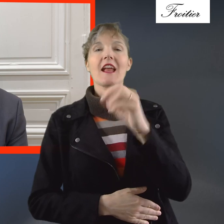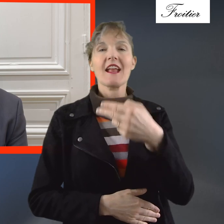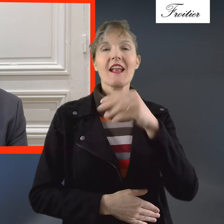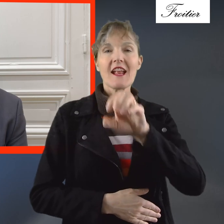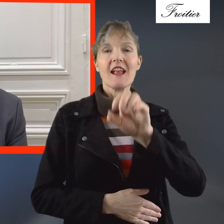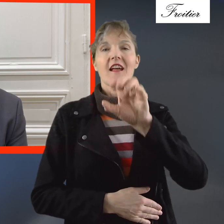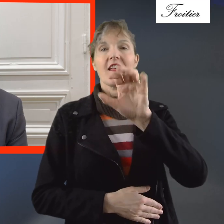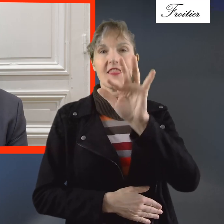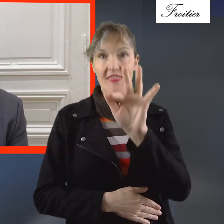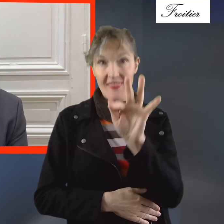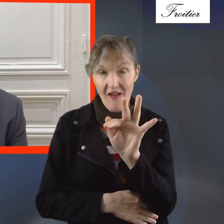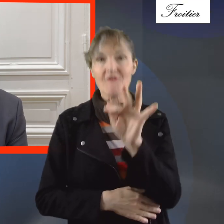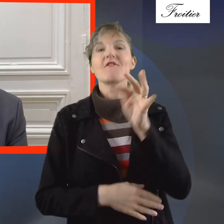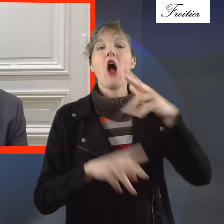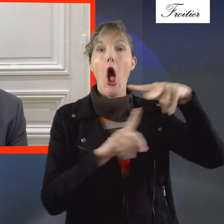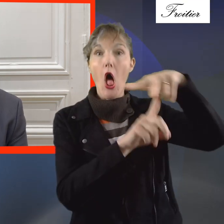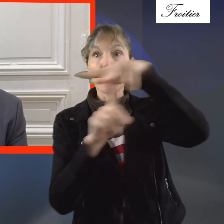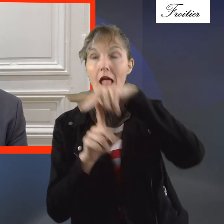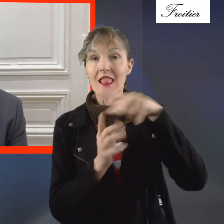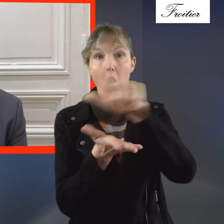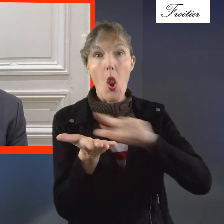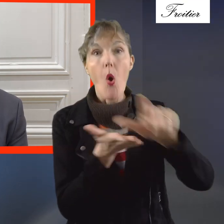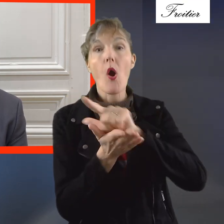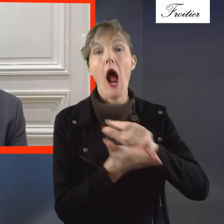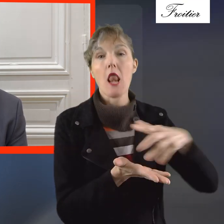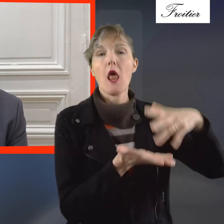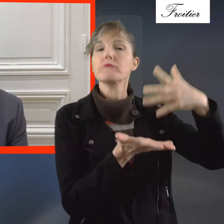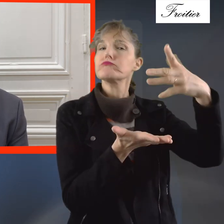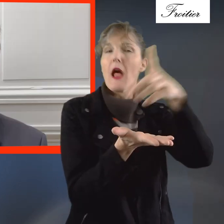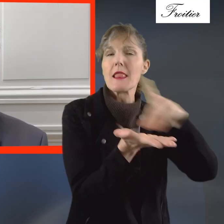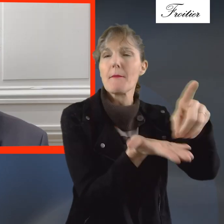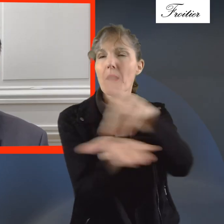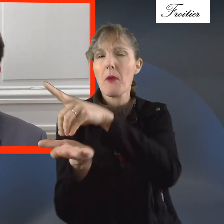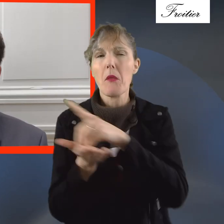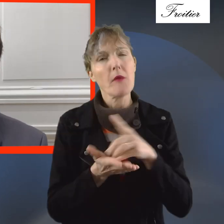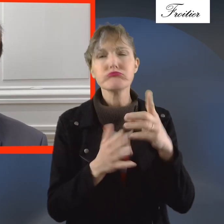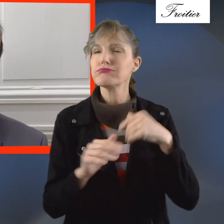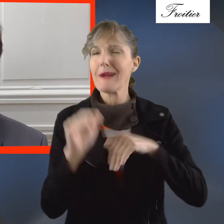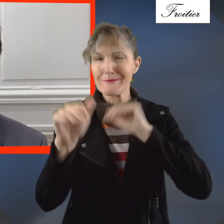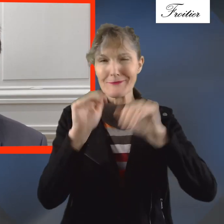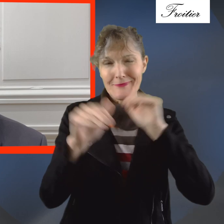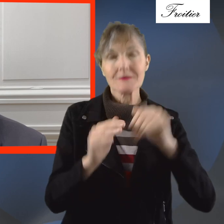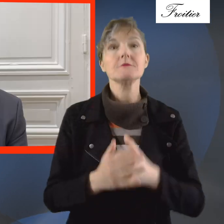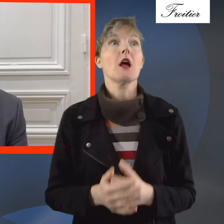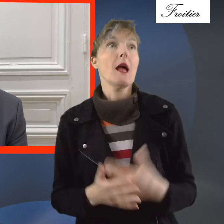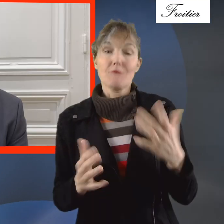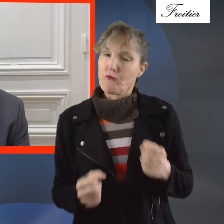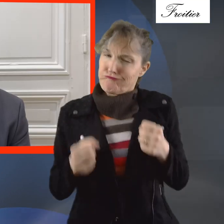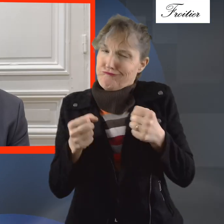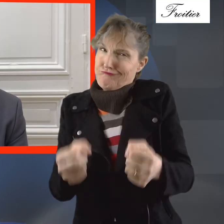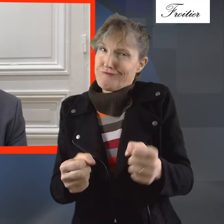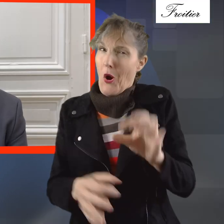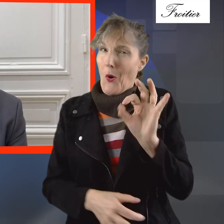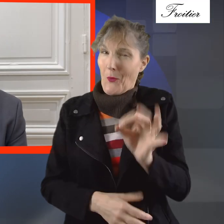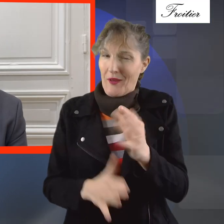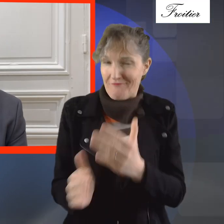antennes locales dans chaque département, peut vraiment aider. Donc oui, parfois, il faut un petit peu de courage, il faut oser juste prendre les devants, et